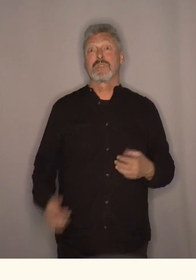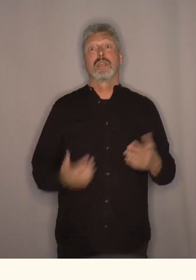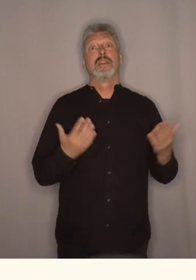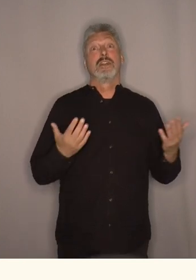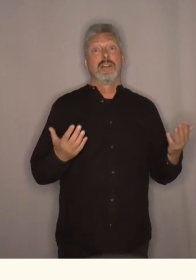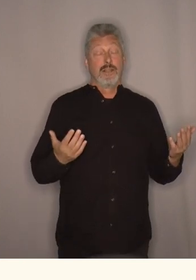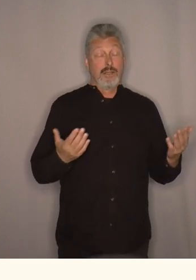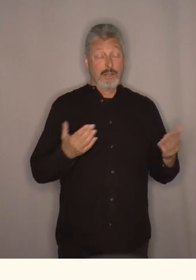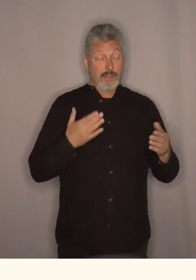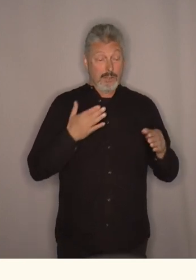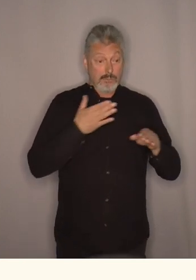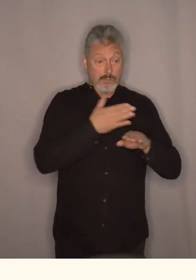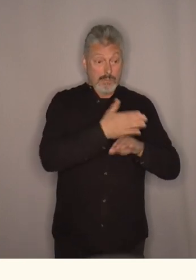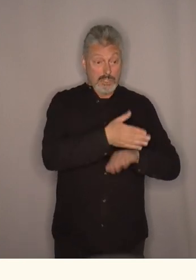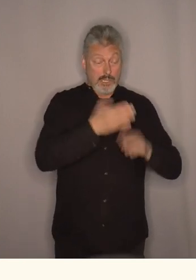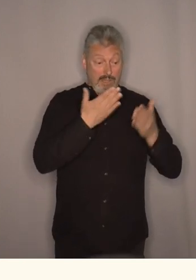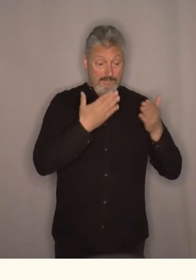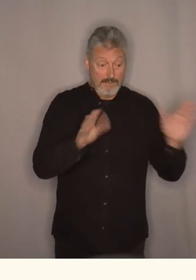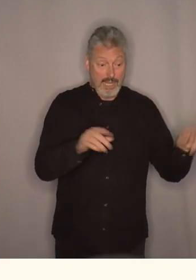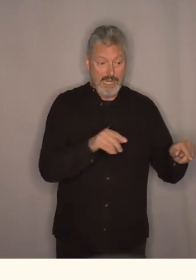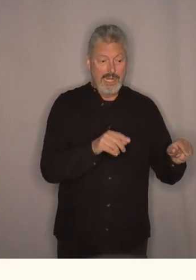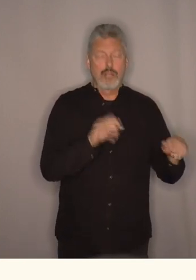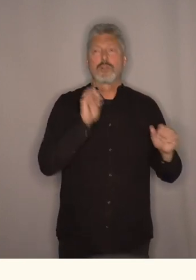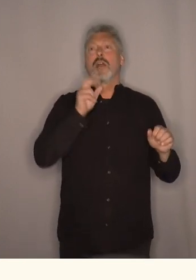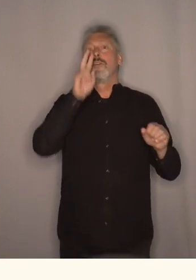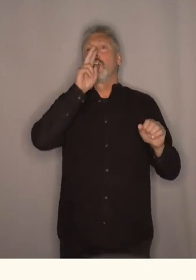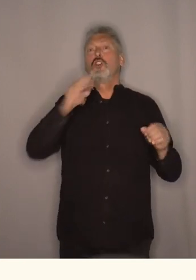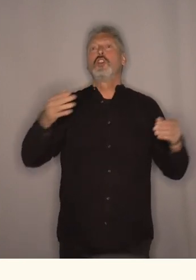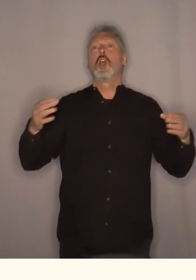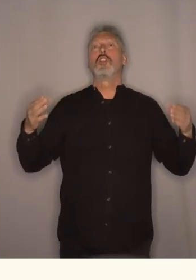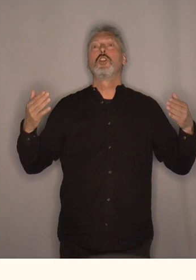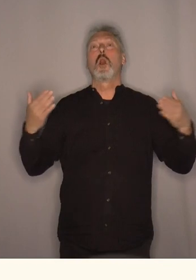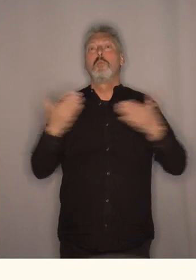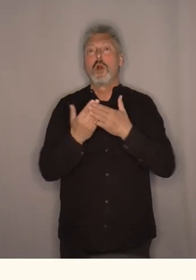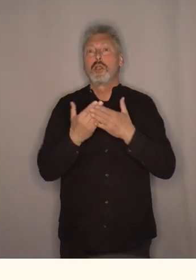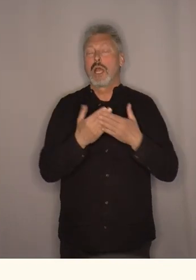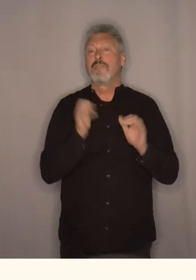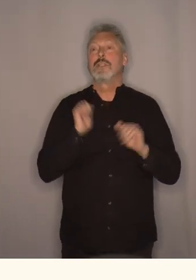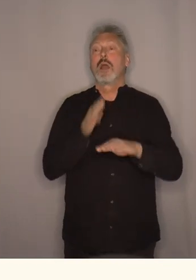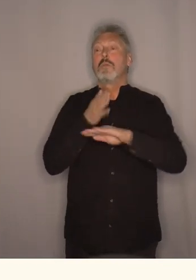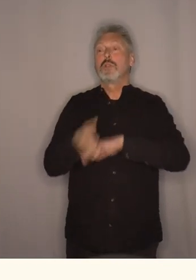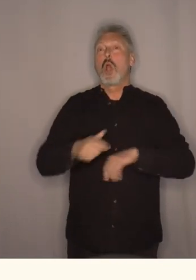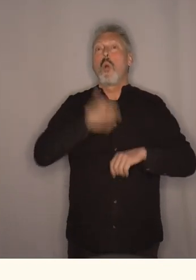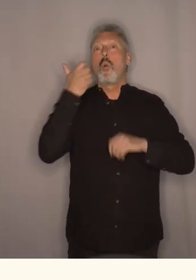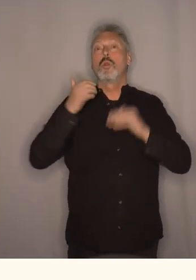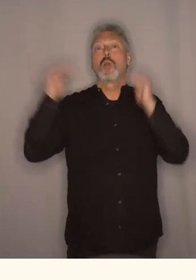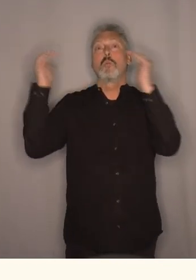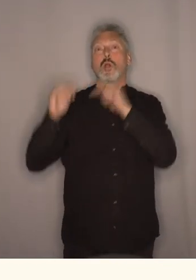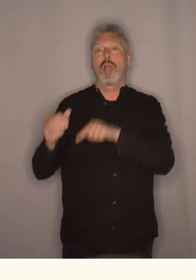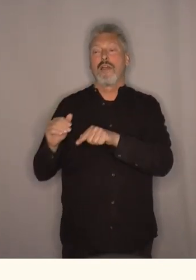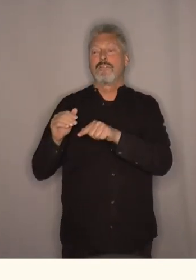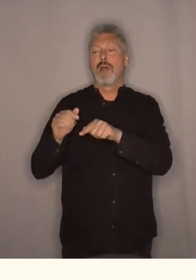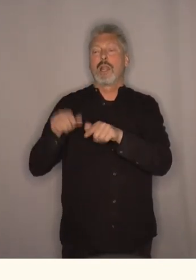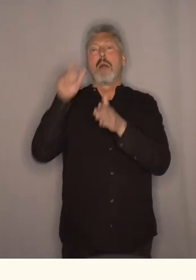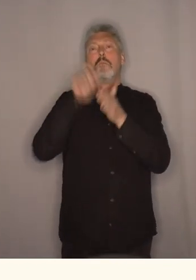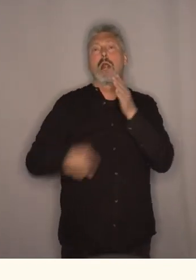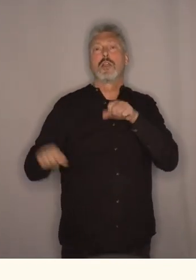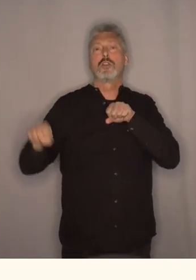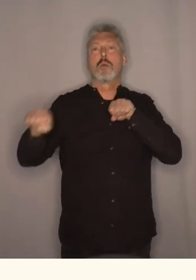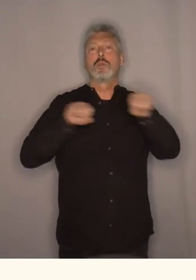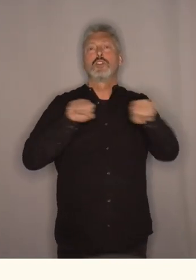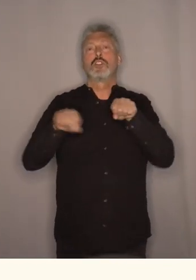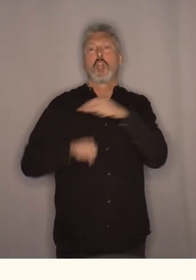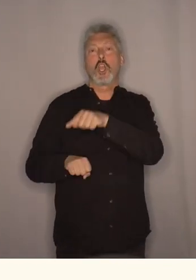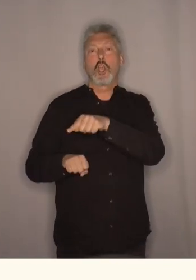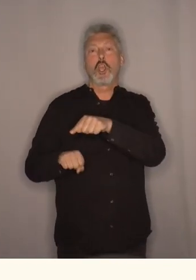Vi avslutter besøket, og så har vi et nytt møte. Da skal vi besøke ungdomsorganisasjonen. Det er det partiet som styrer i El